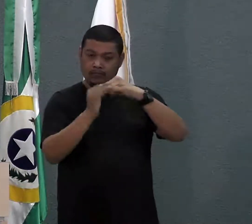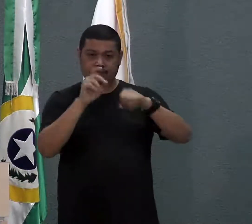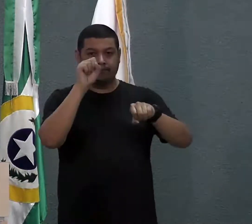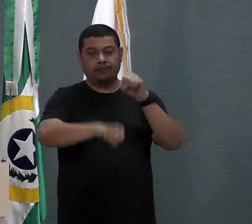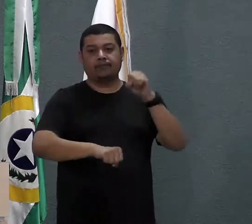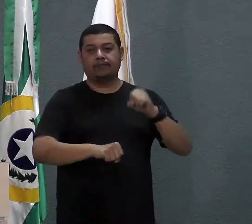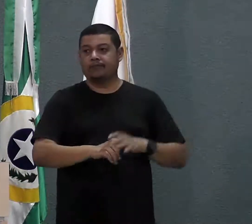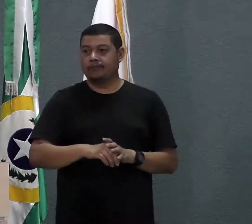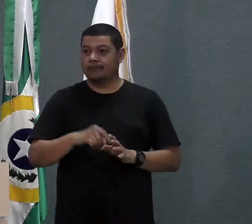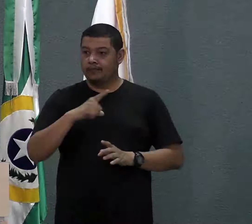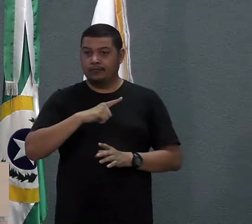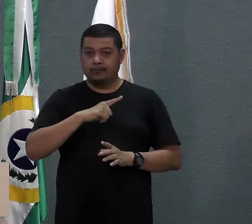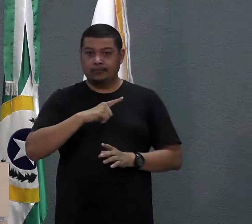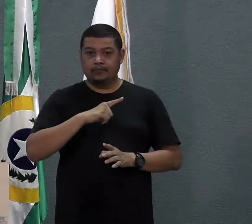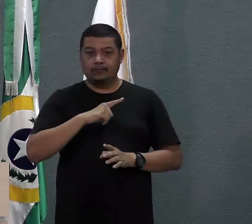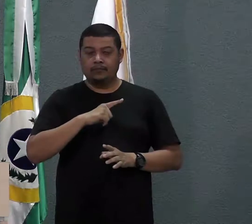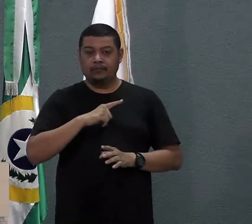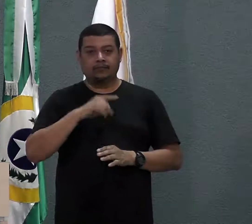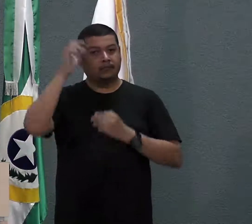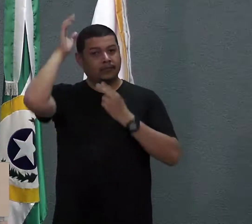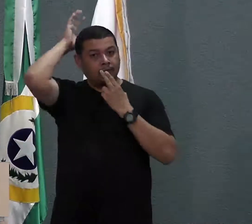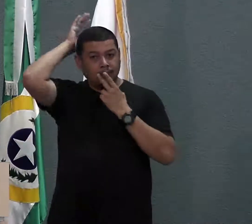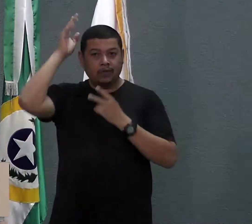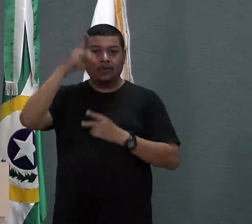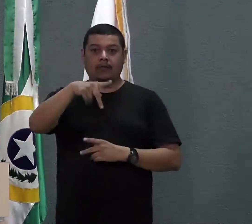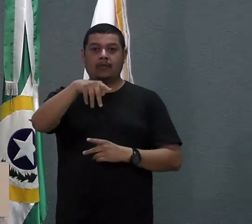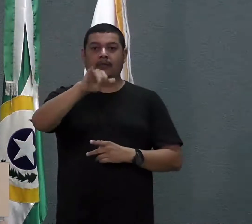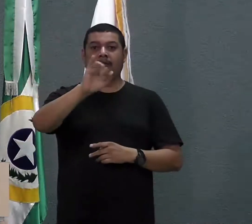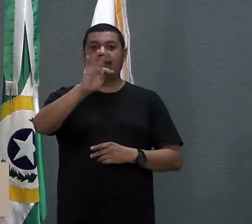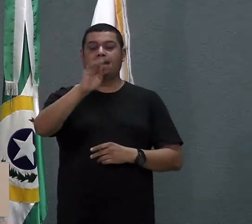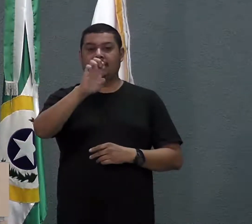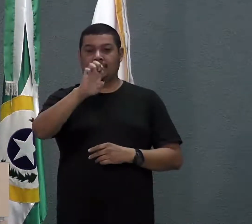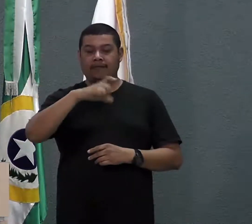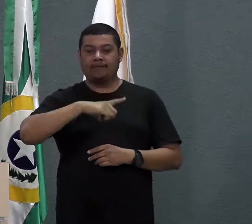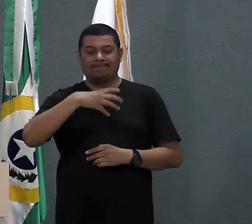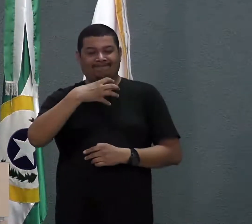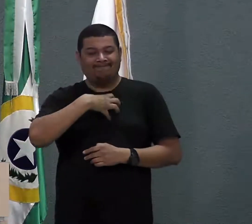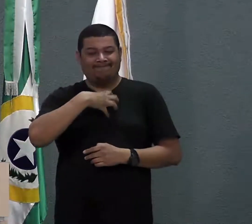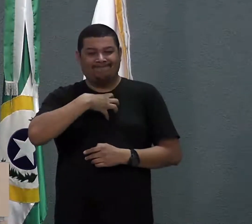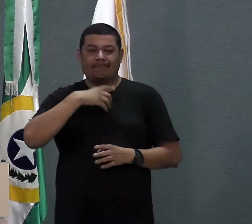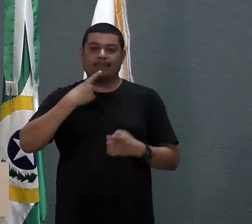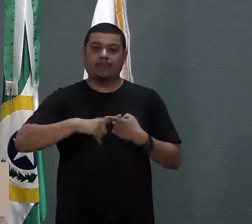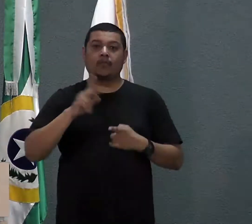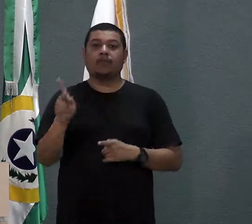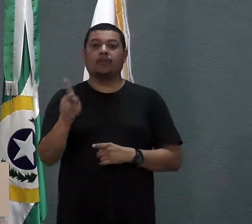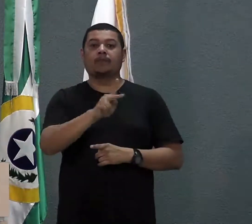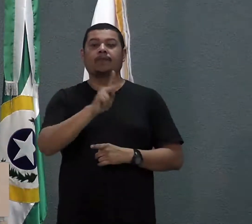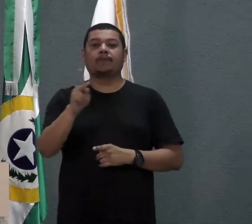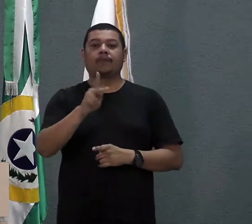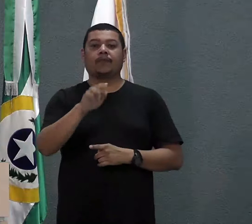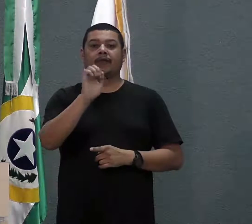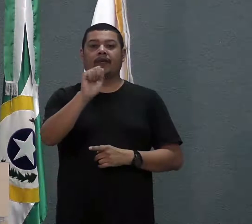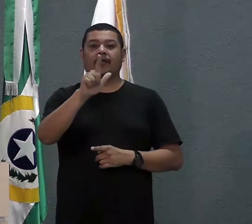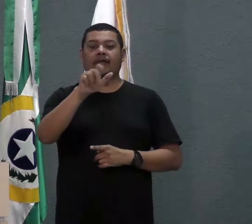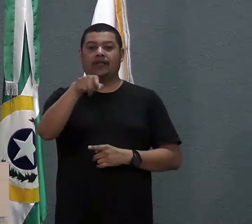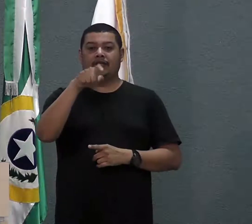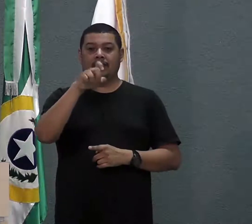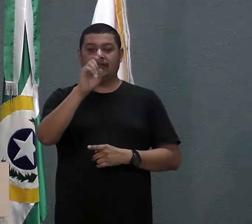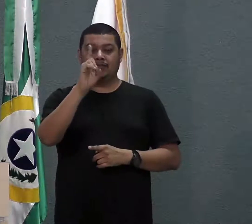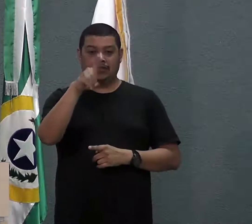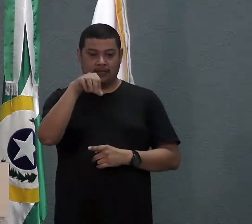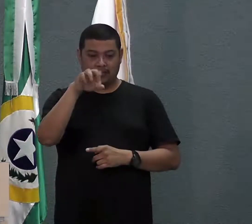E eu vi que o povo Paiter também se sensibilizou com a perca do professor Alexandre. Então,